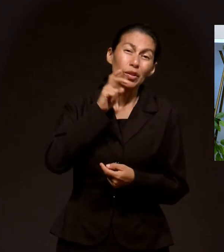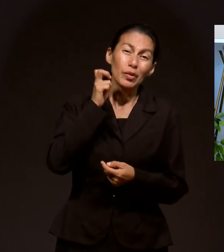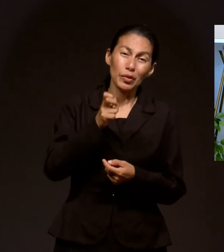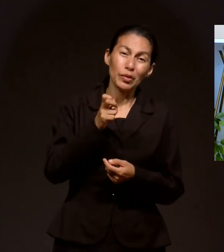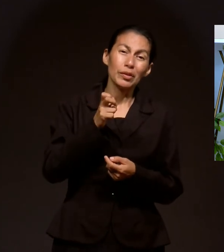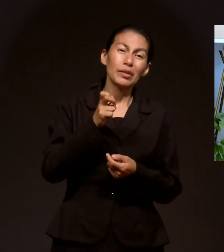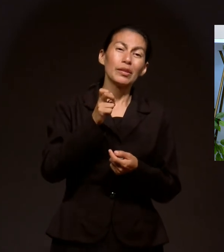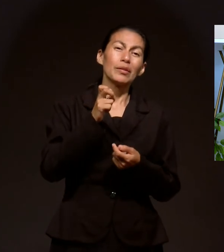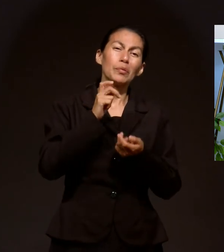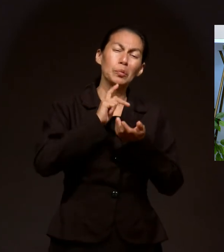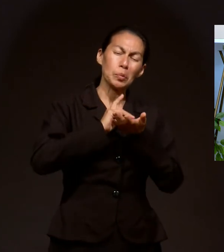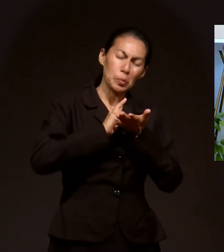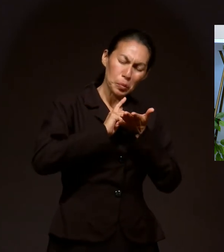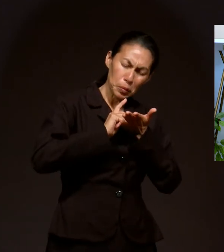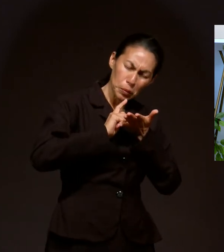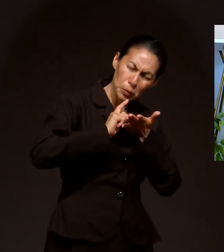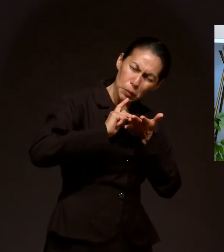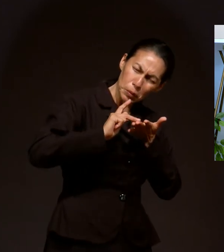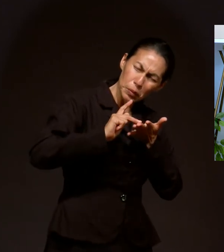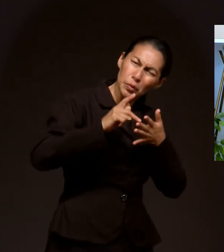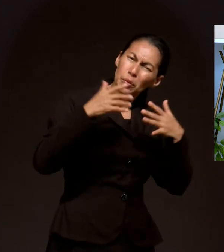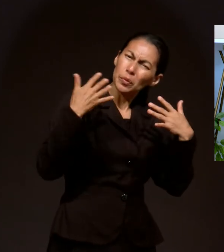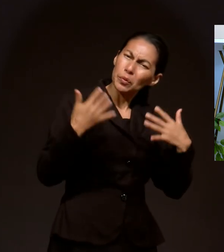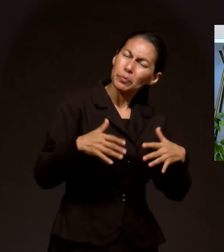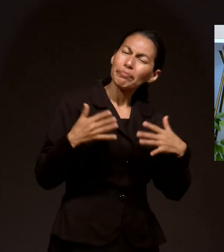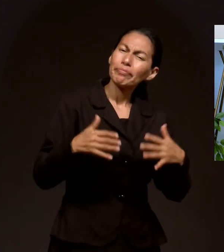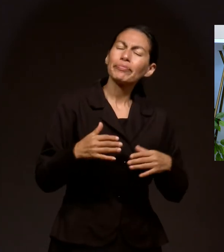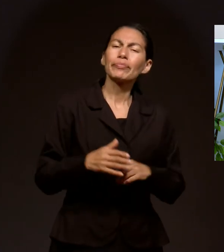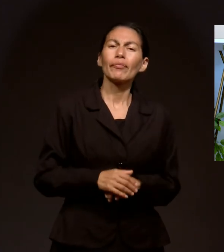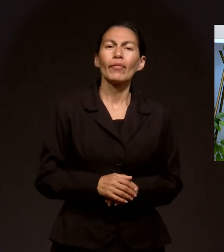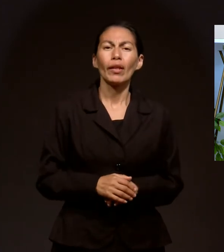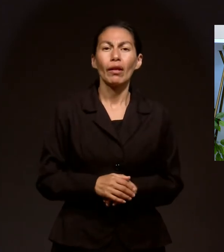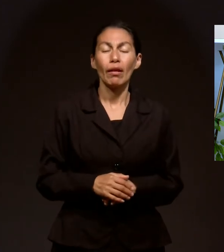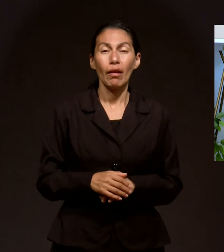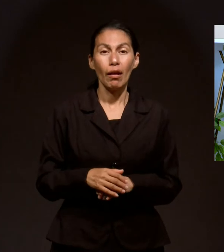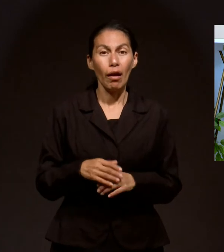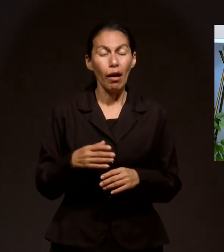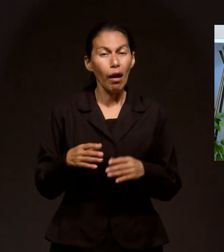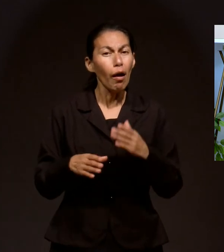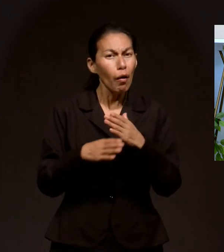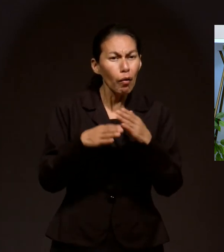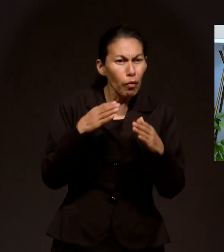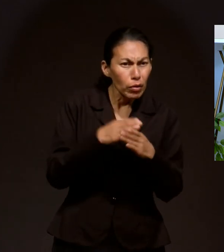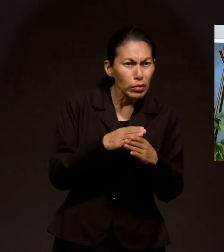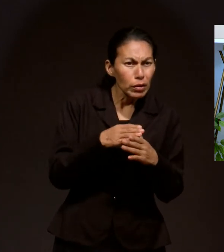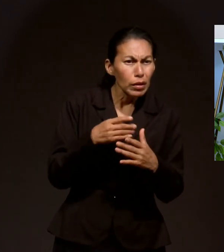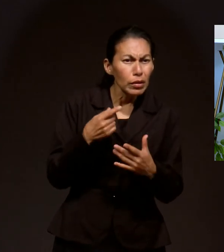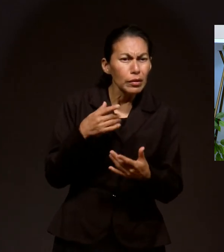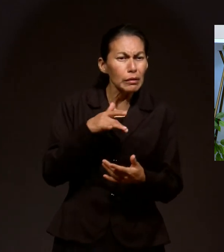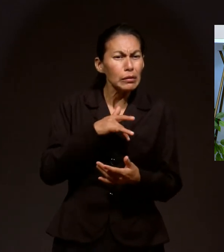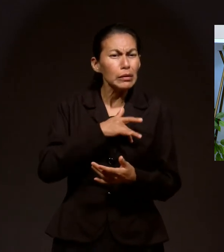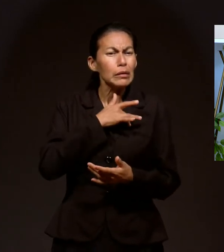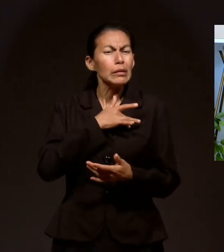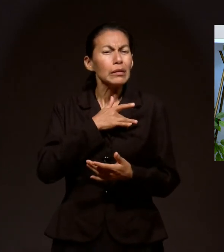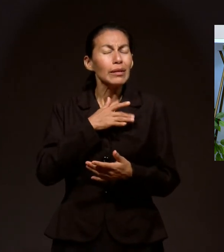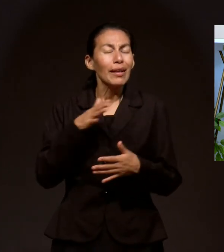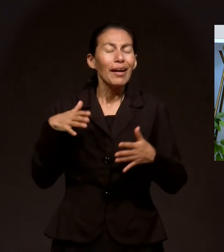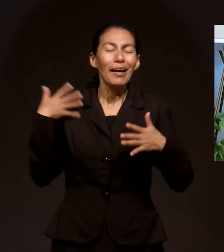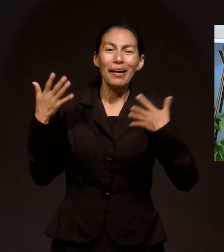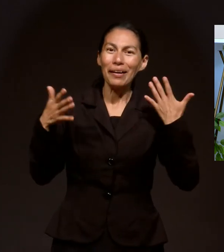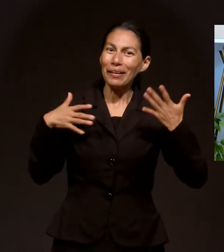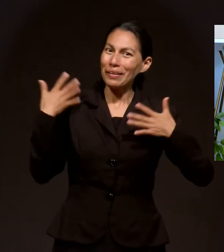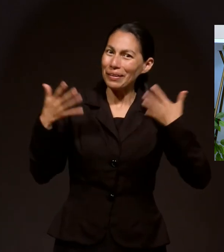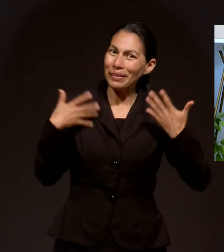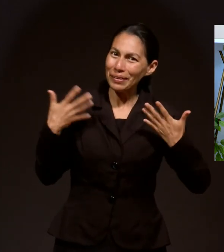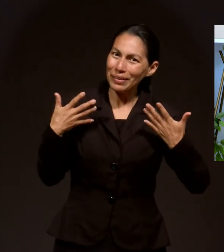pulirnos. Y hay tantas cosas que nos alegran el corazón para